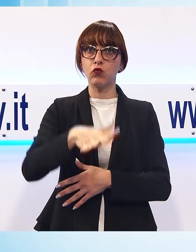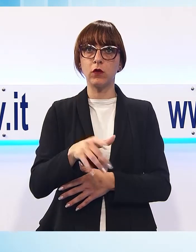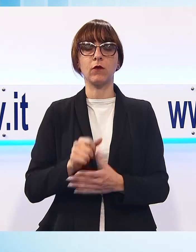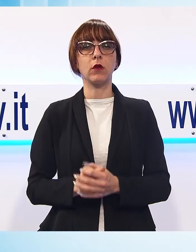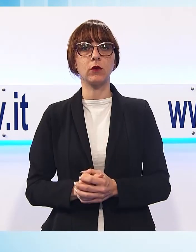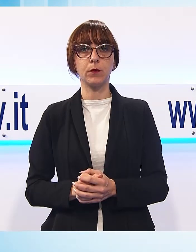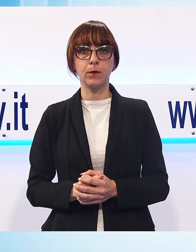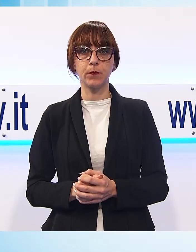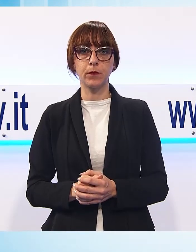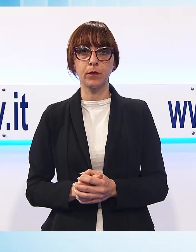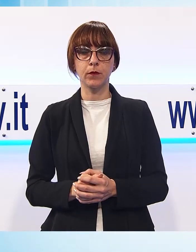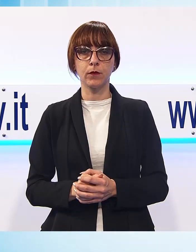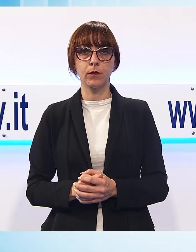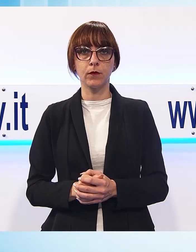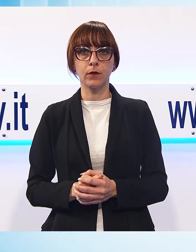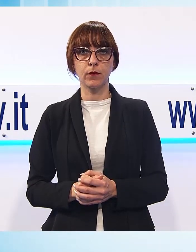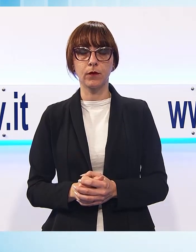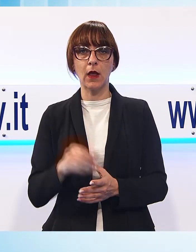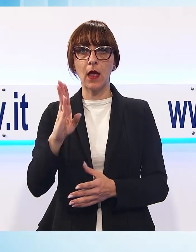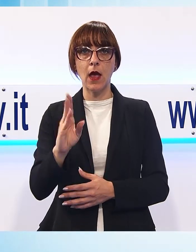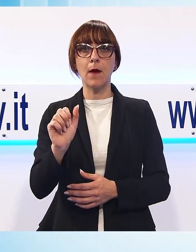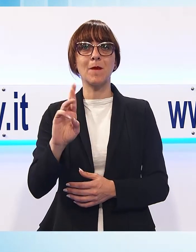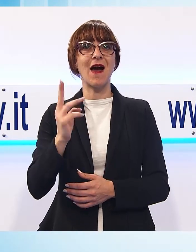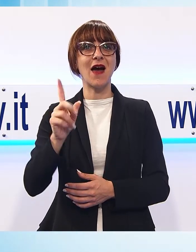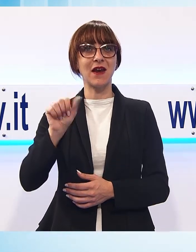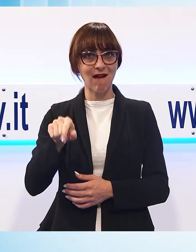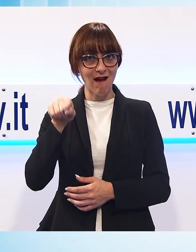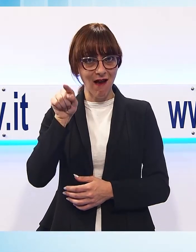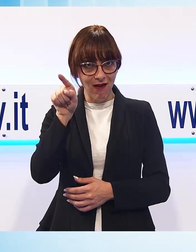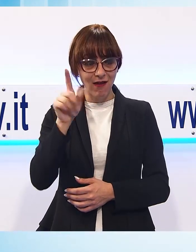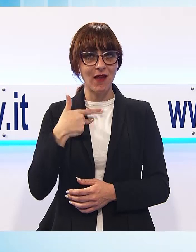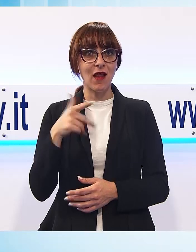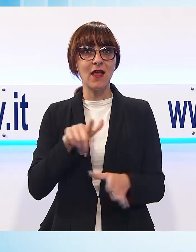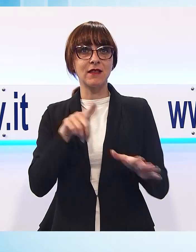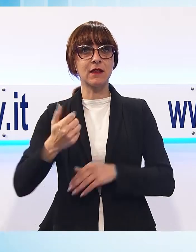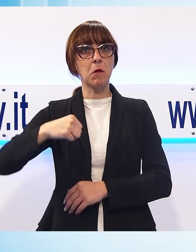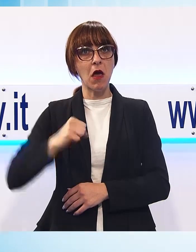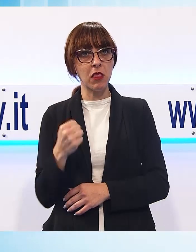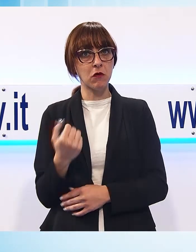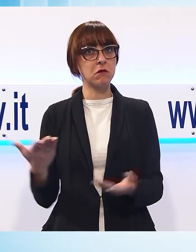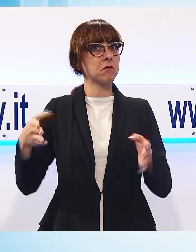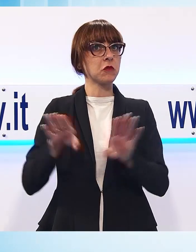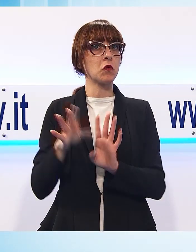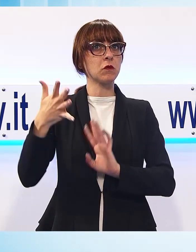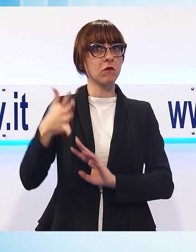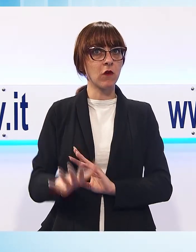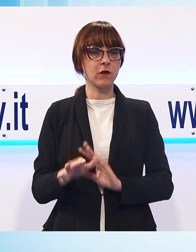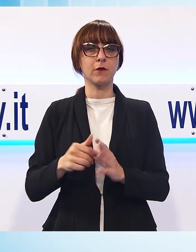Una domenica britannica si è chiusa a Barga la settimana scozzese tra musica, balli e prodotti tipici.